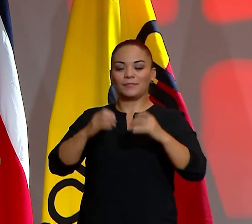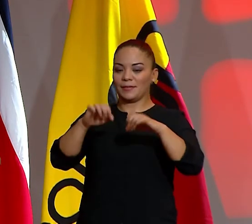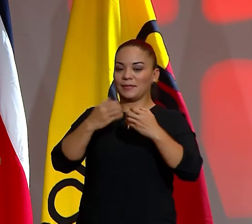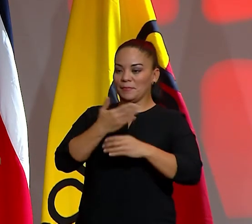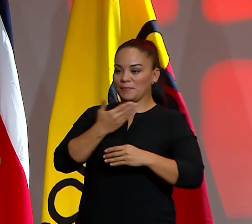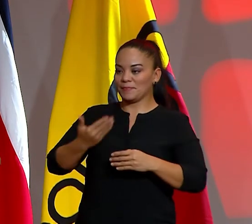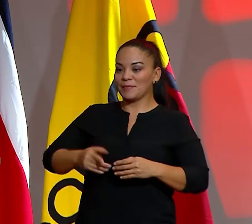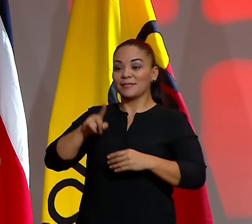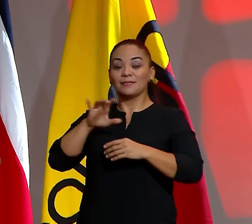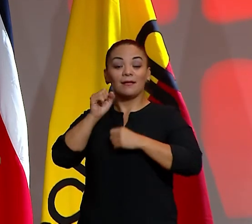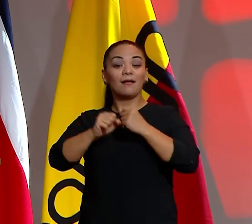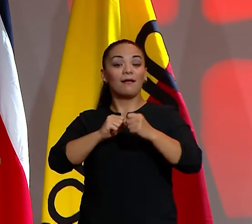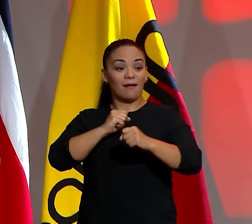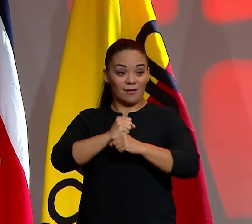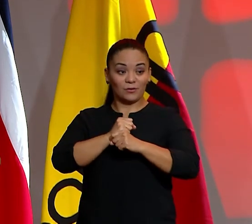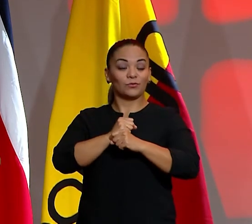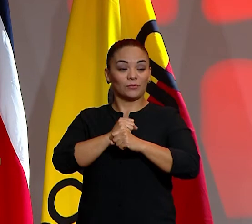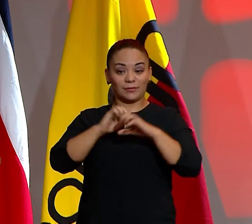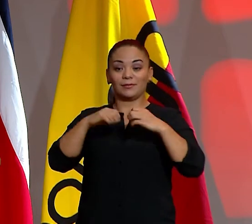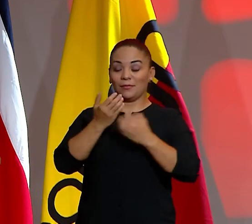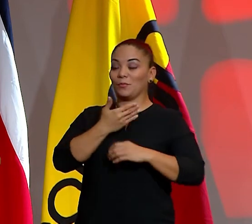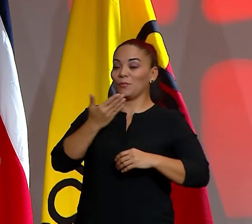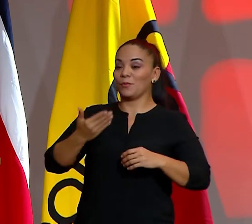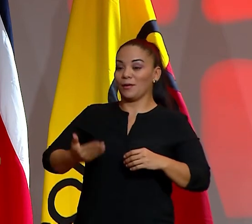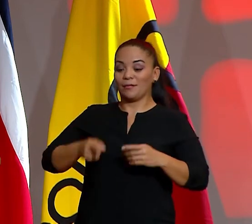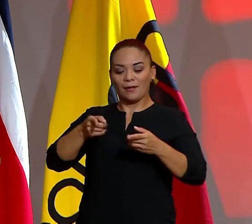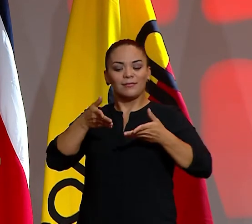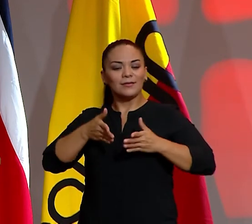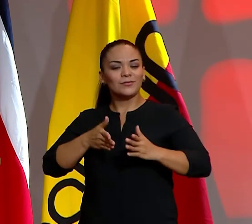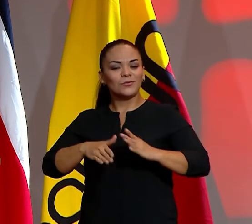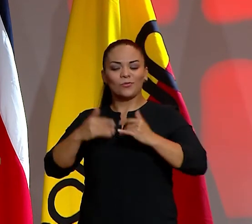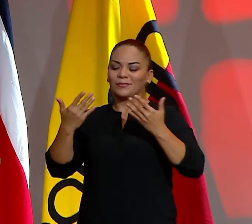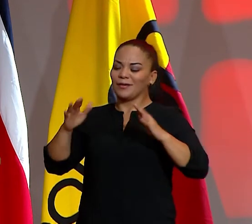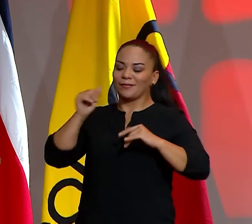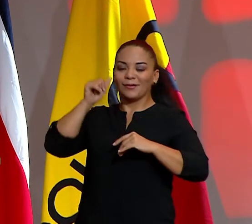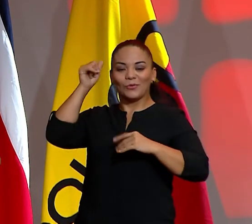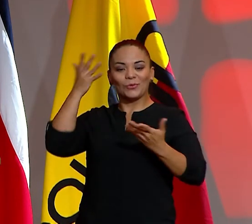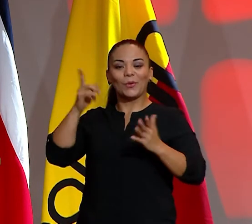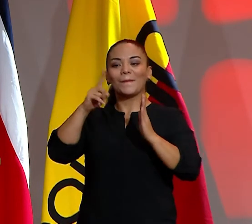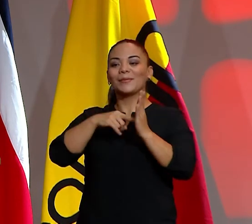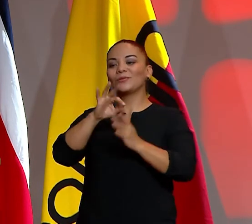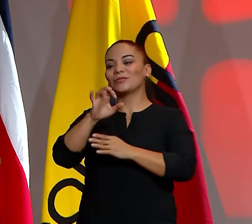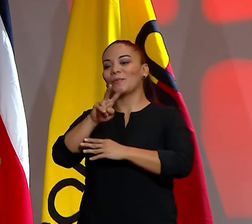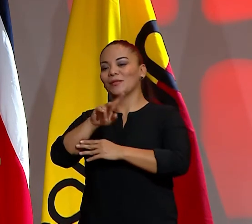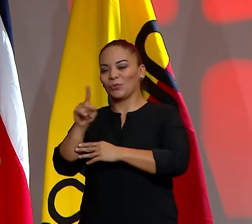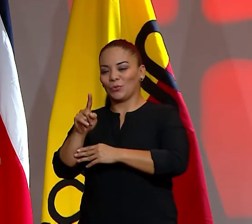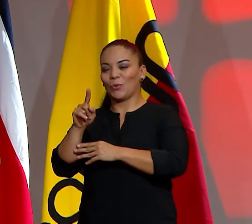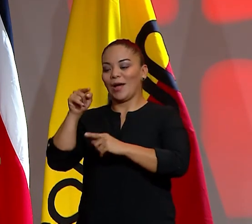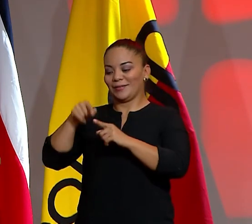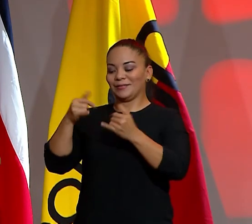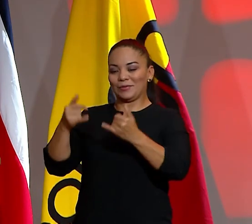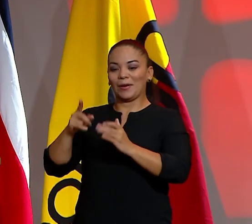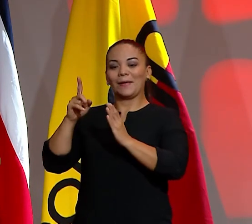los 100 años del Clubes Proherediano, el equipo que nació grande, 1921 al 2021.